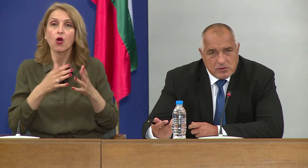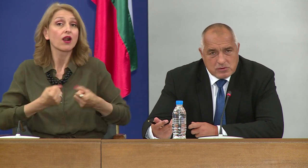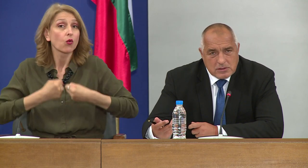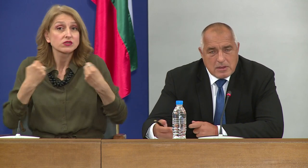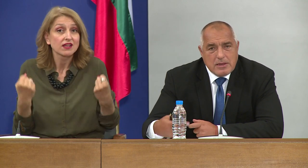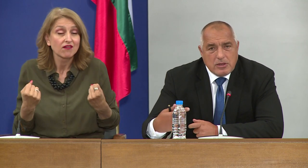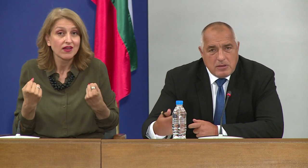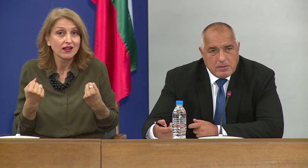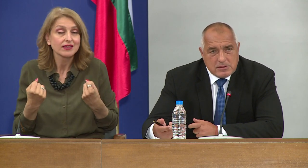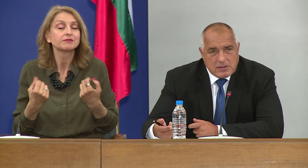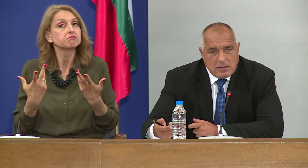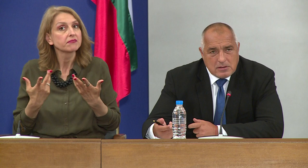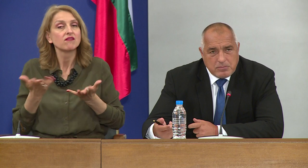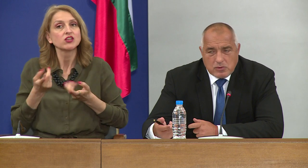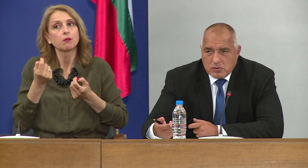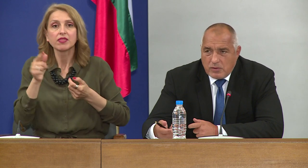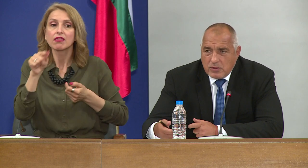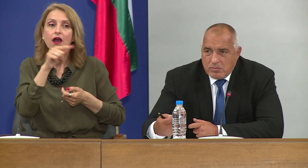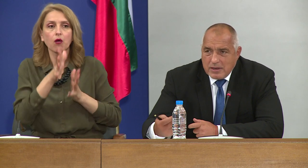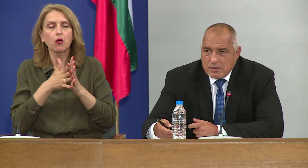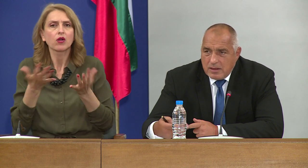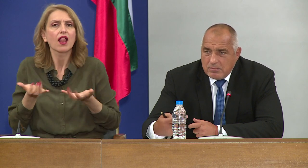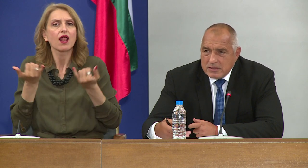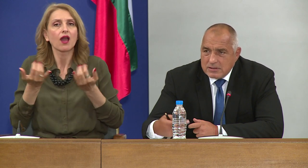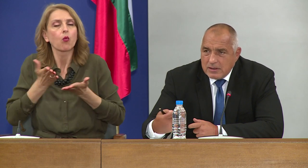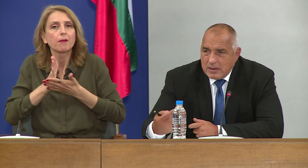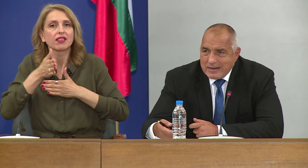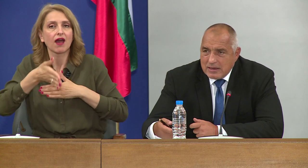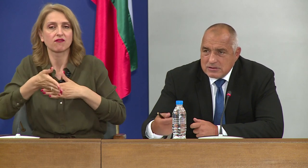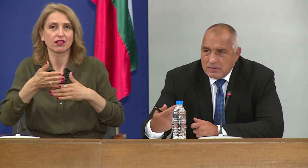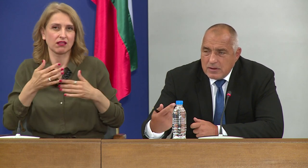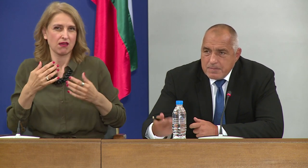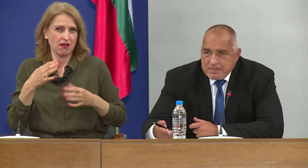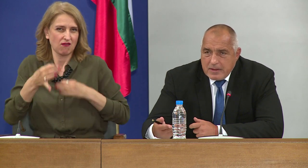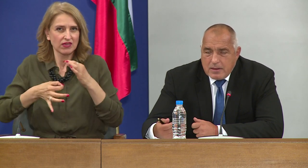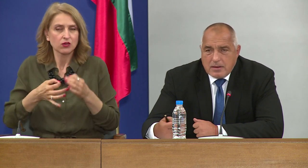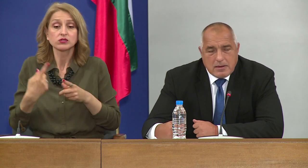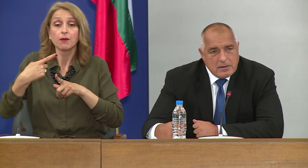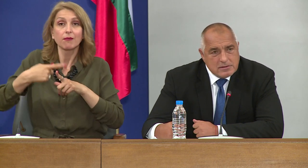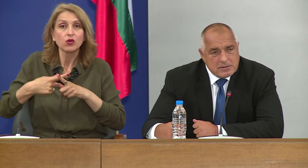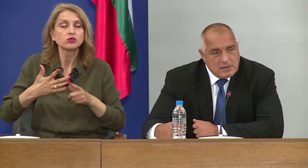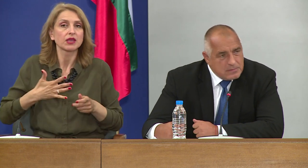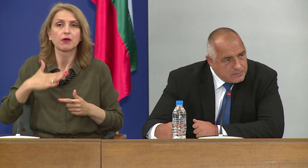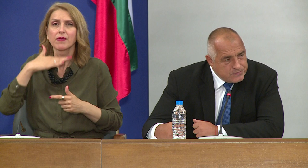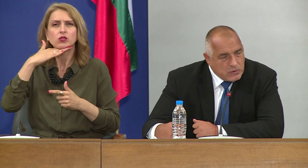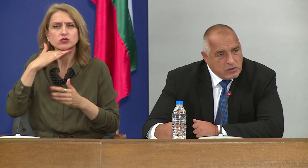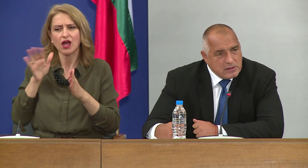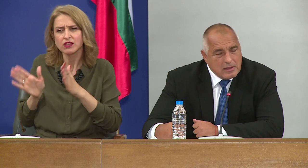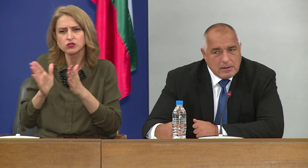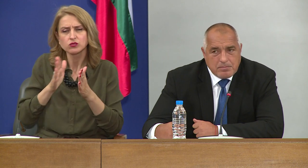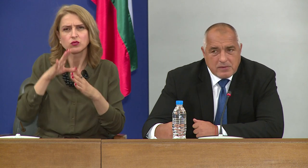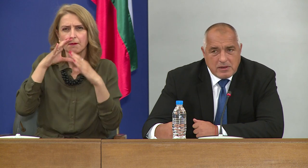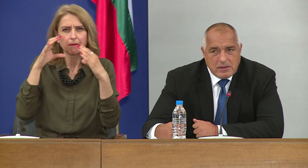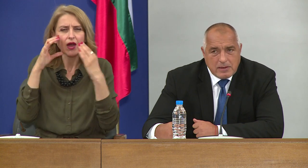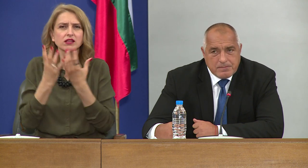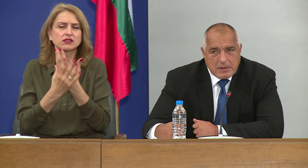минава вируса. Имаме цялата подготовка облекла, маски, лекарства за хората